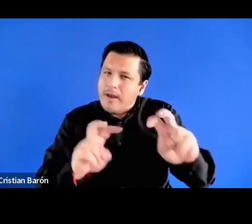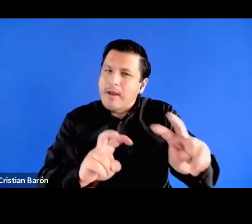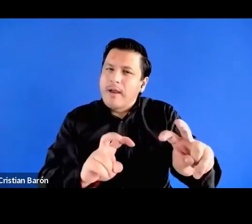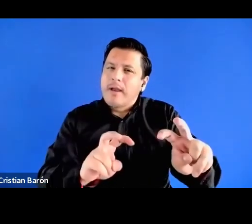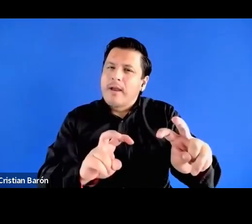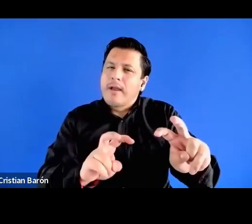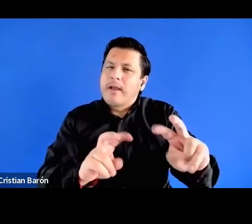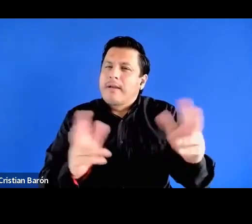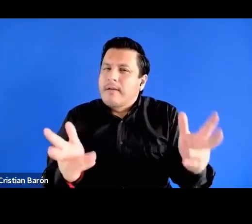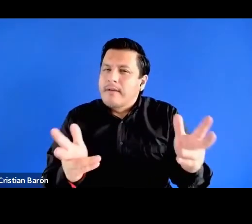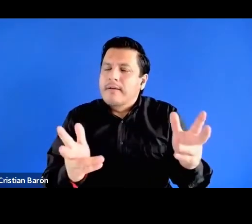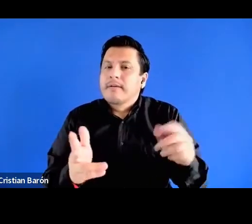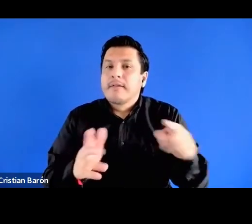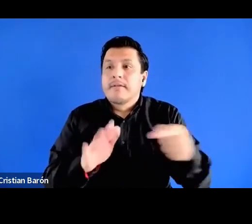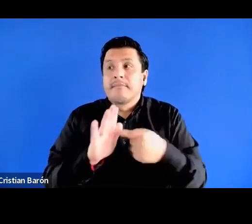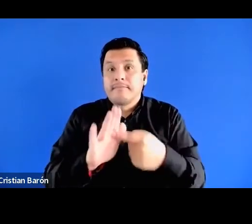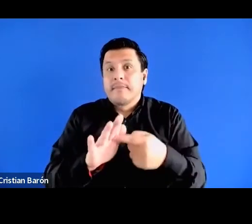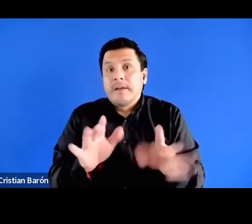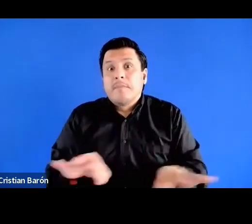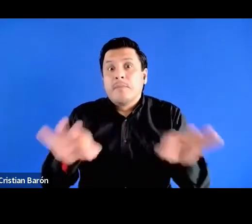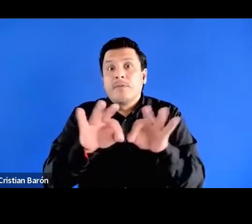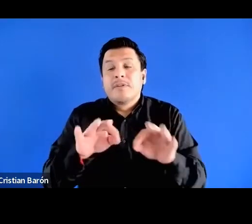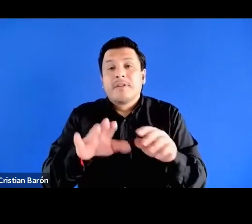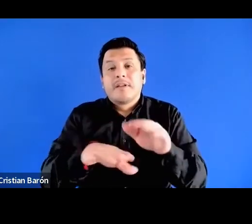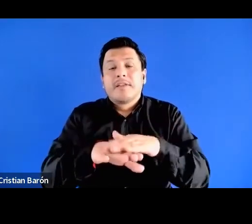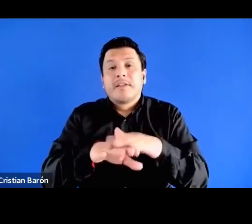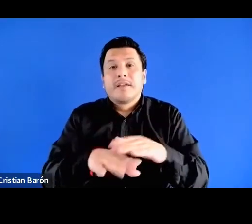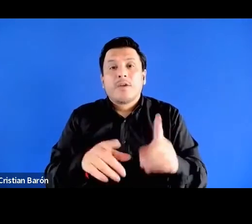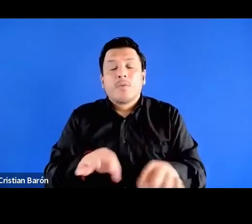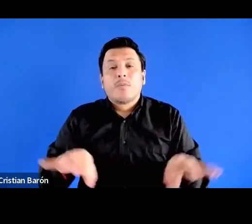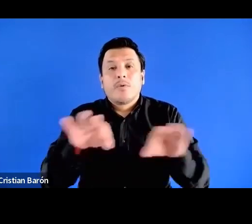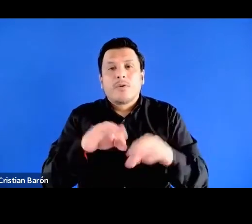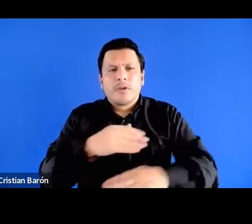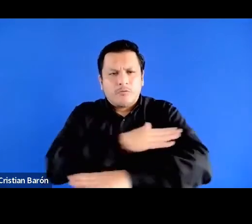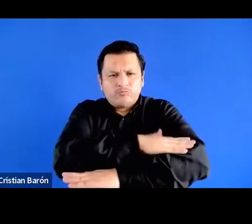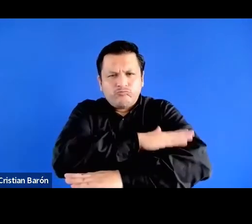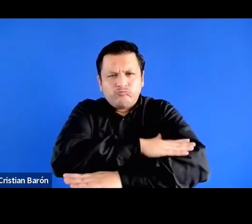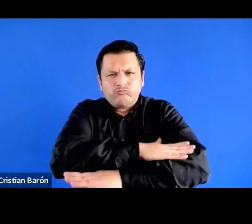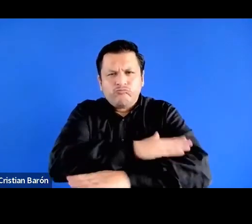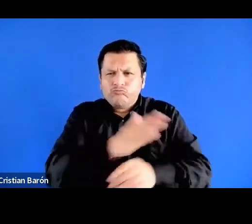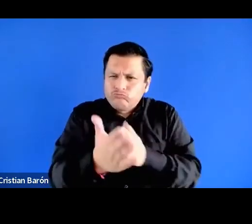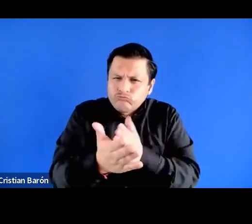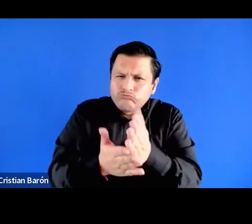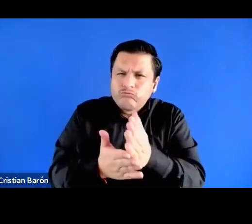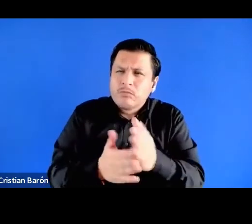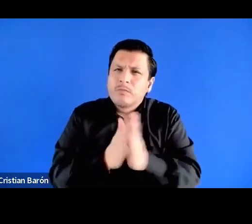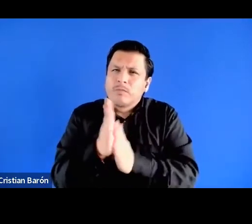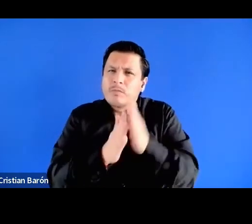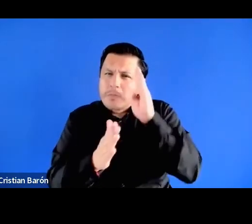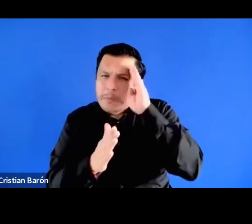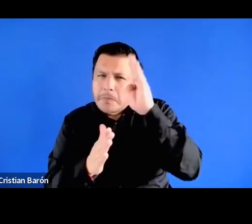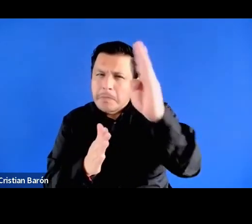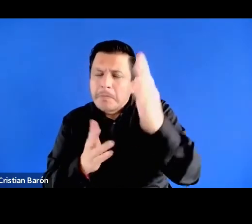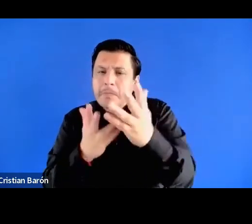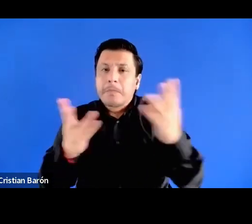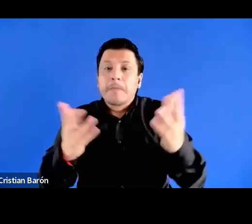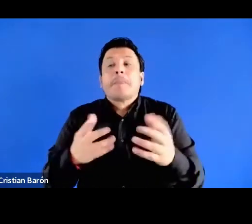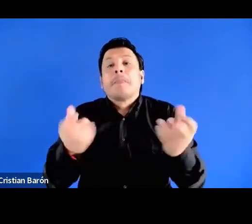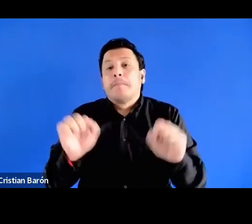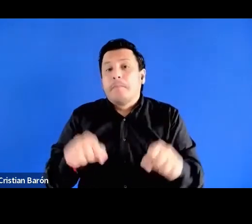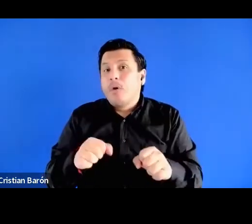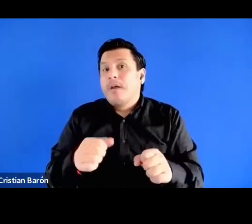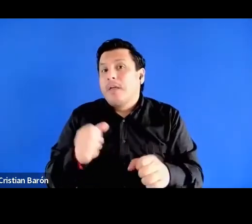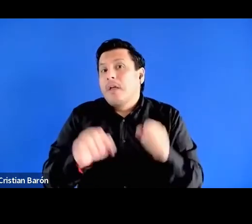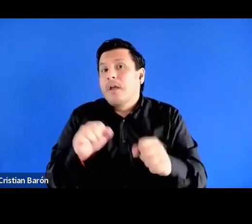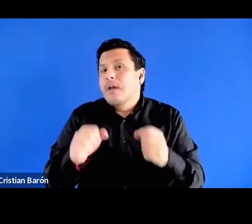también como, es decir, me parece importante eso de la disciplina, de la esperanza, en el sentido de la posibilidad de